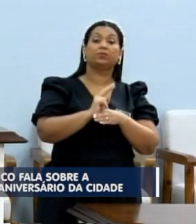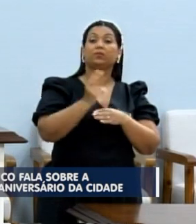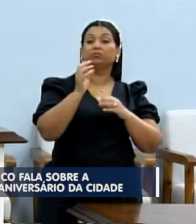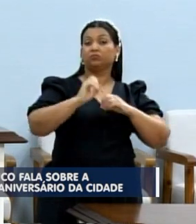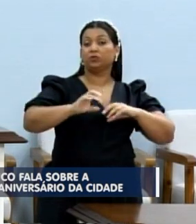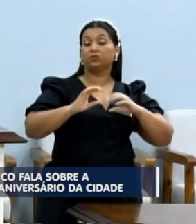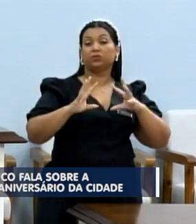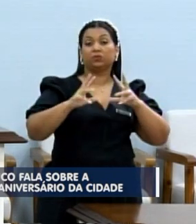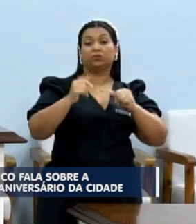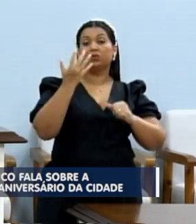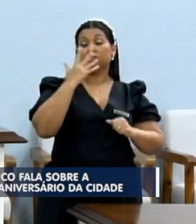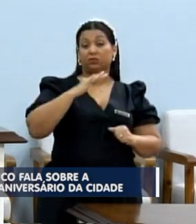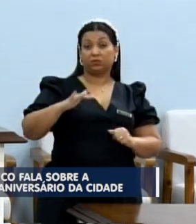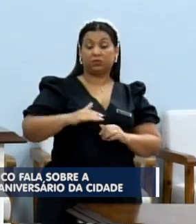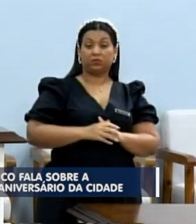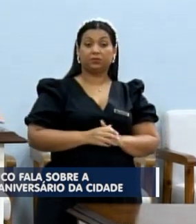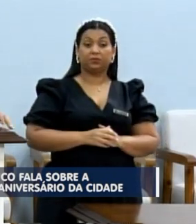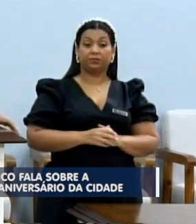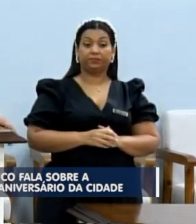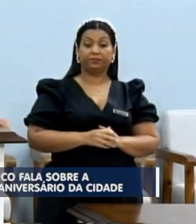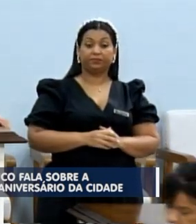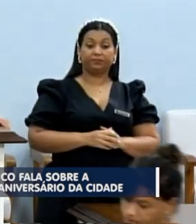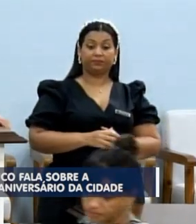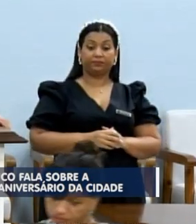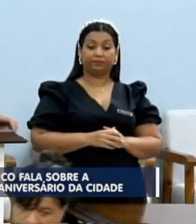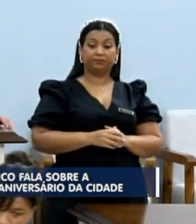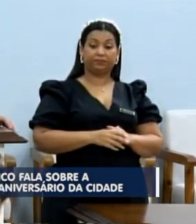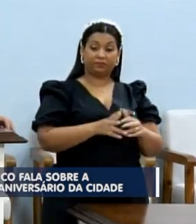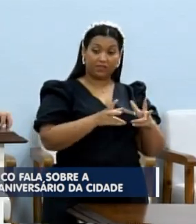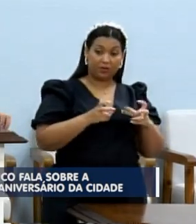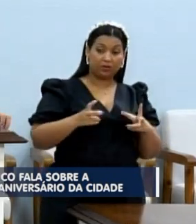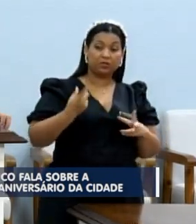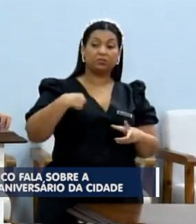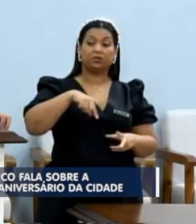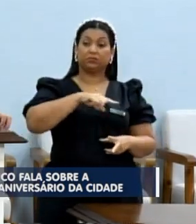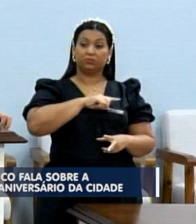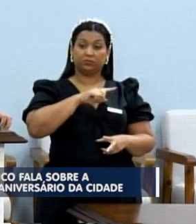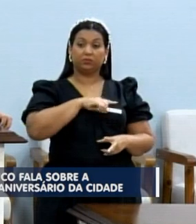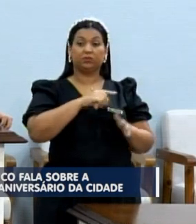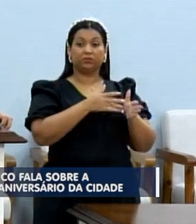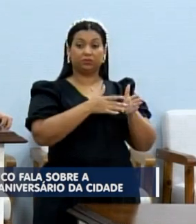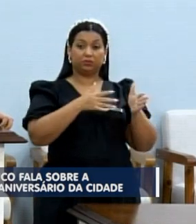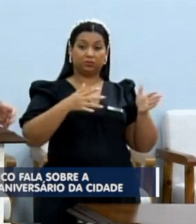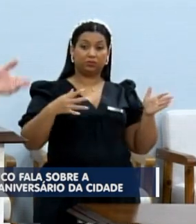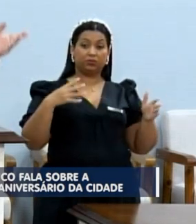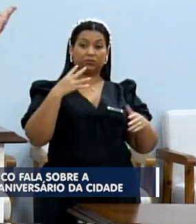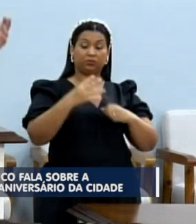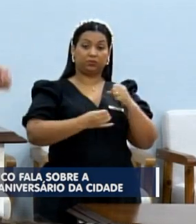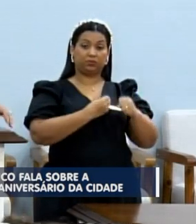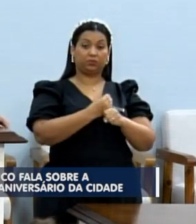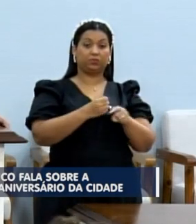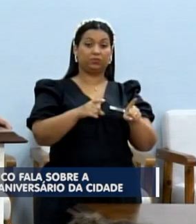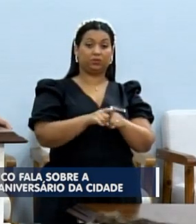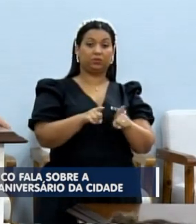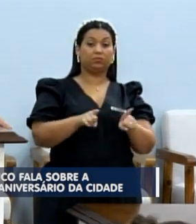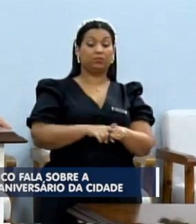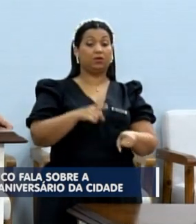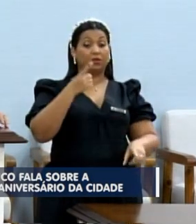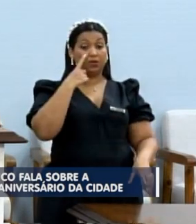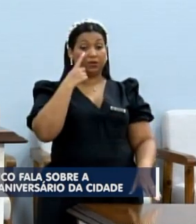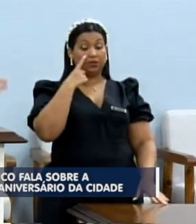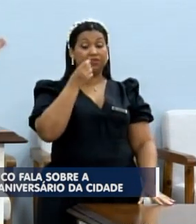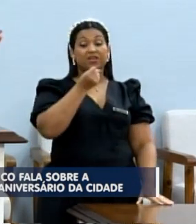crianças, onde tem o reconhecimento total do nosso mandato também. Também vi a entrevista ali da